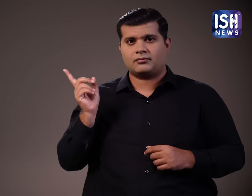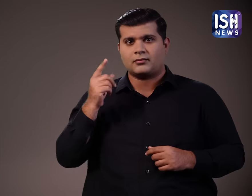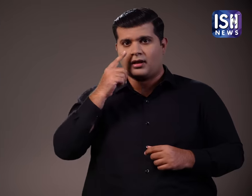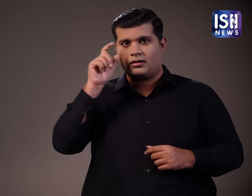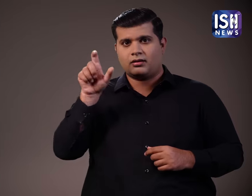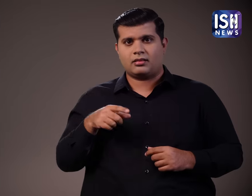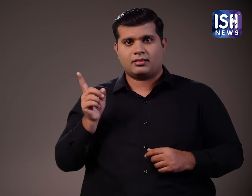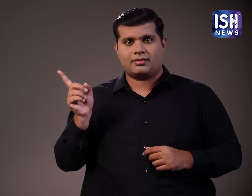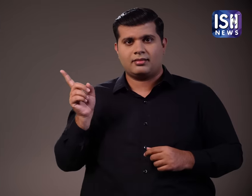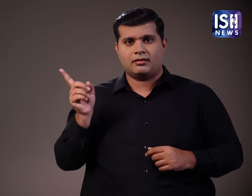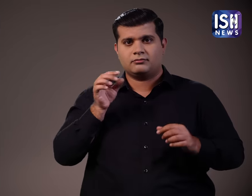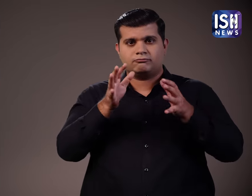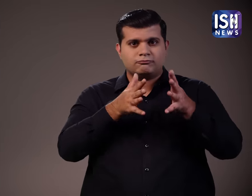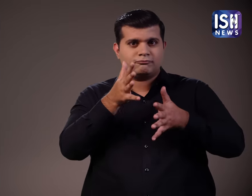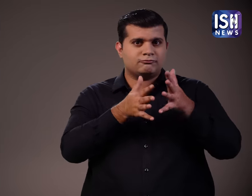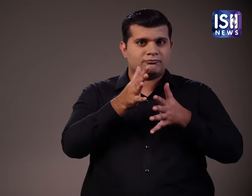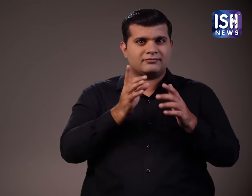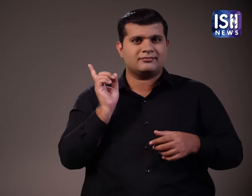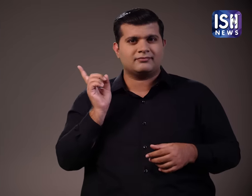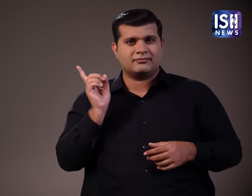क्या आपको ये महिला याद है जो साइन कर रही है